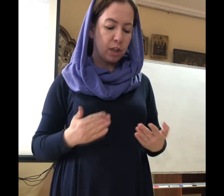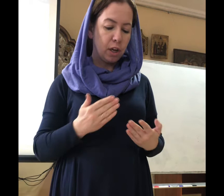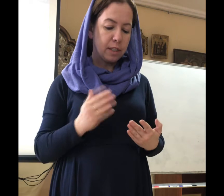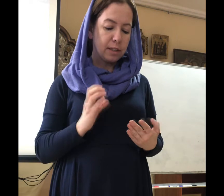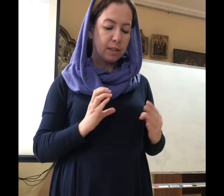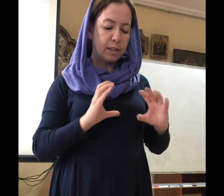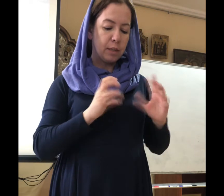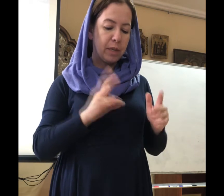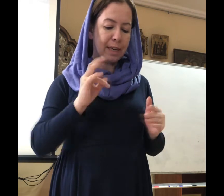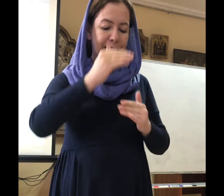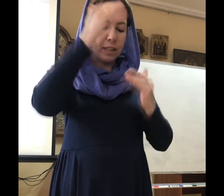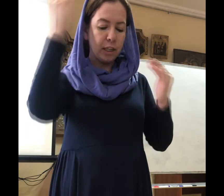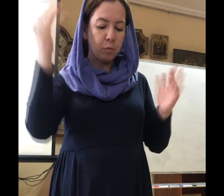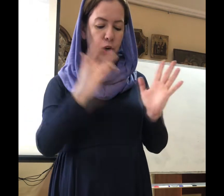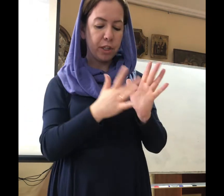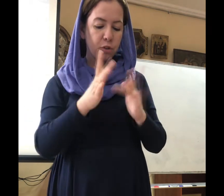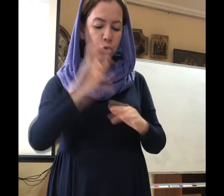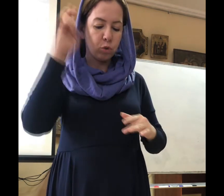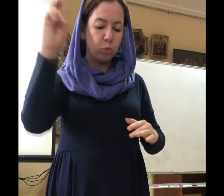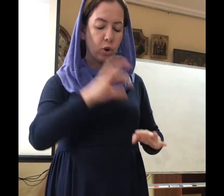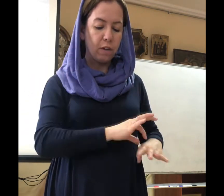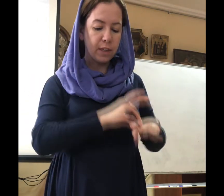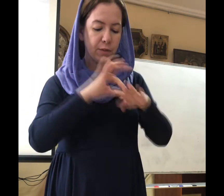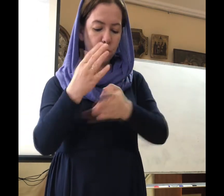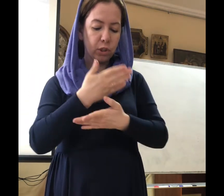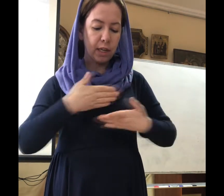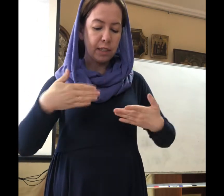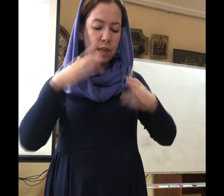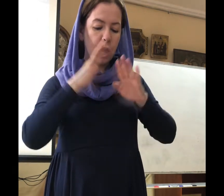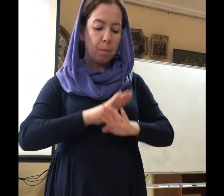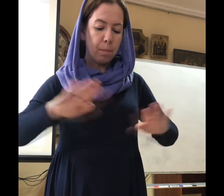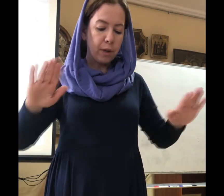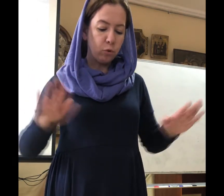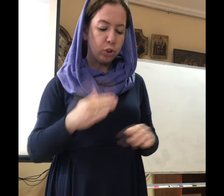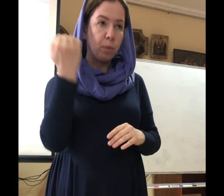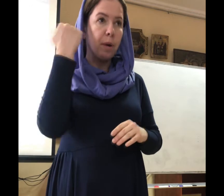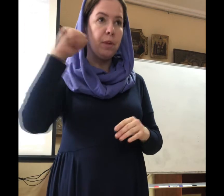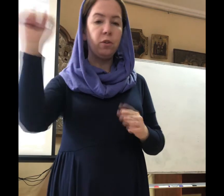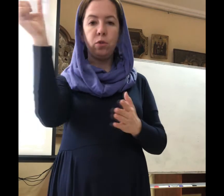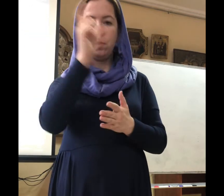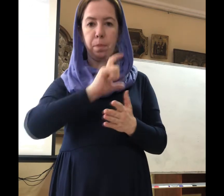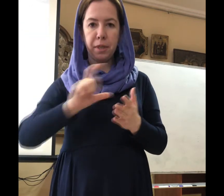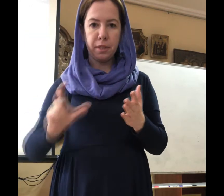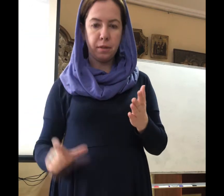с земли на небо Христос Бог возвел нас, поющих победную песню.